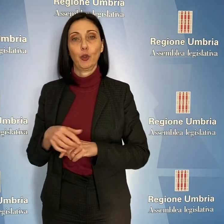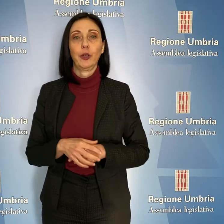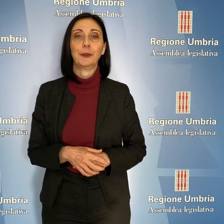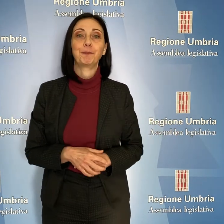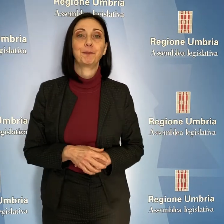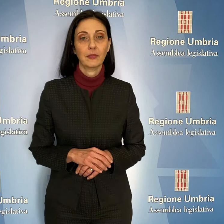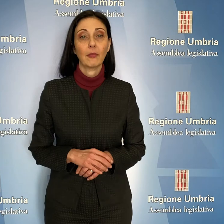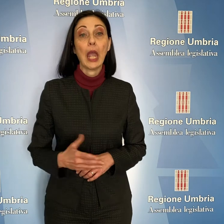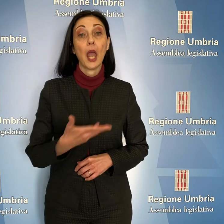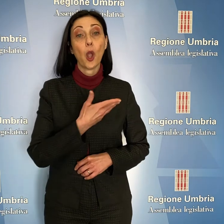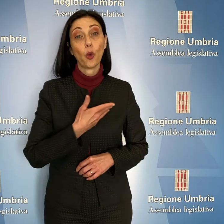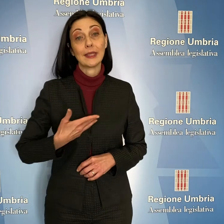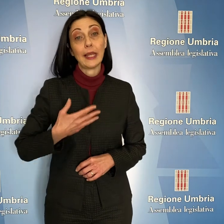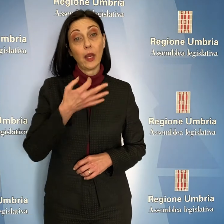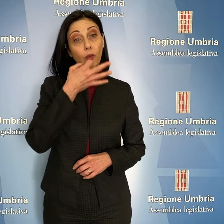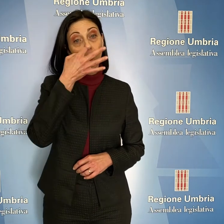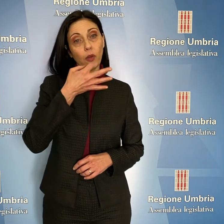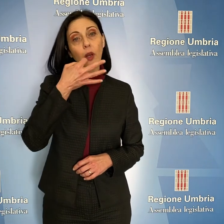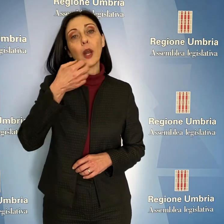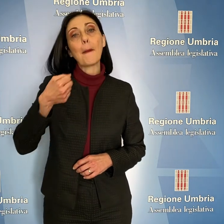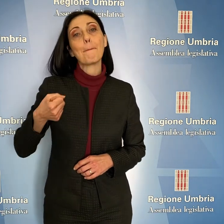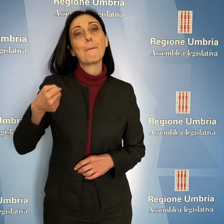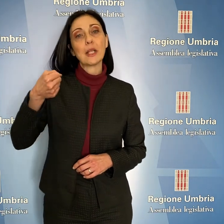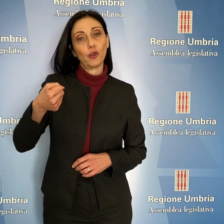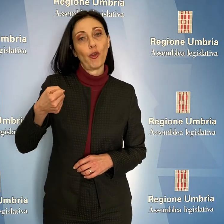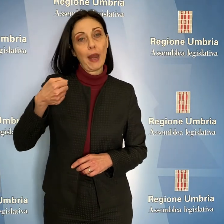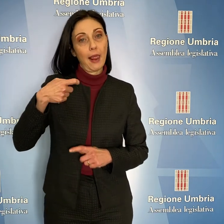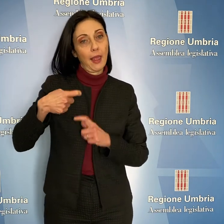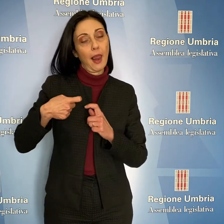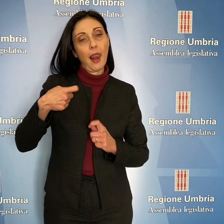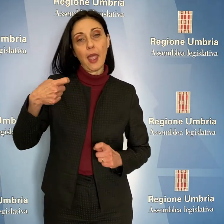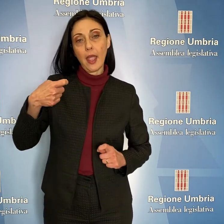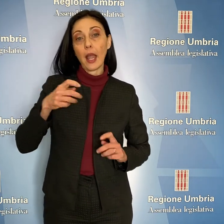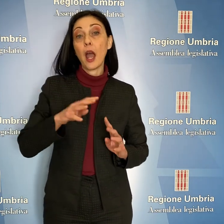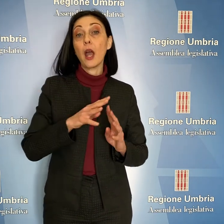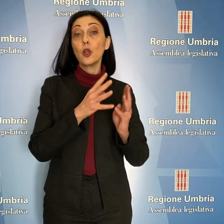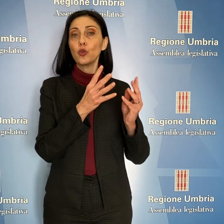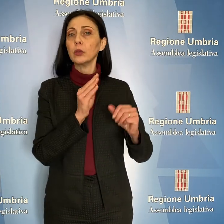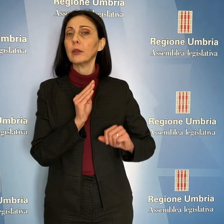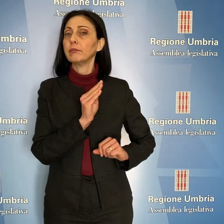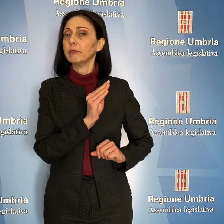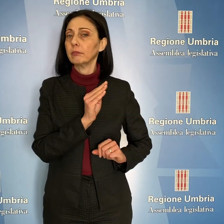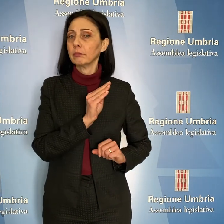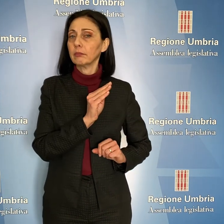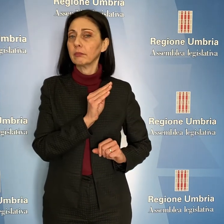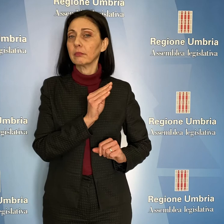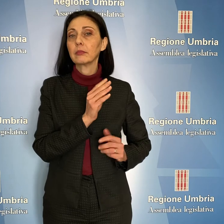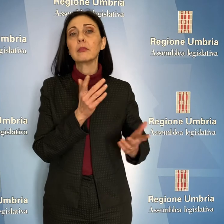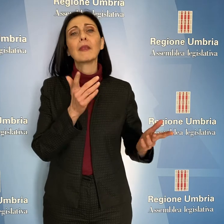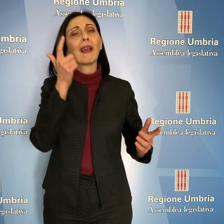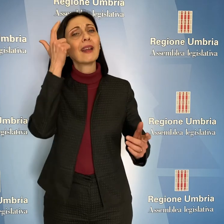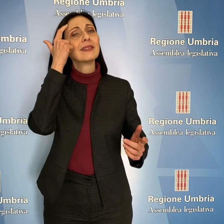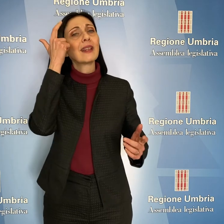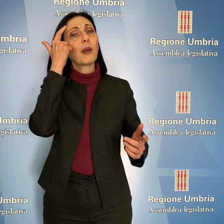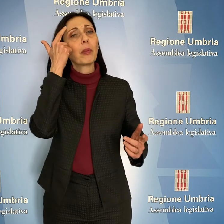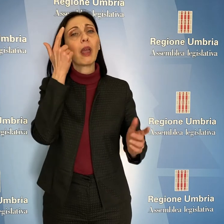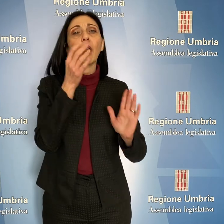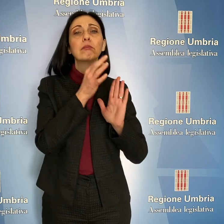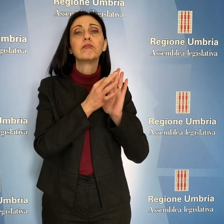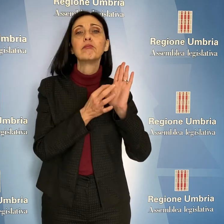I consiglieri Paola Fioroni e Stefano Pastorelli della Lega hanno chiesto alla Giunta di sapere quali misure di carattere economico e